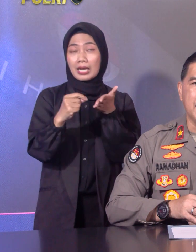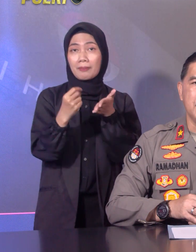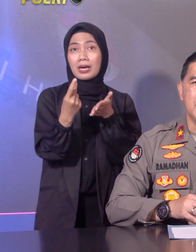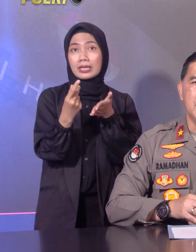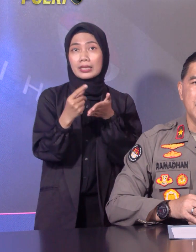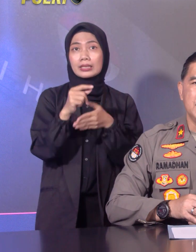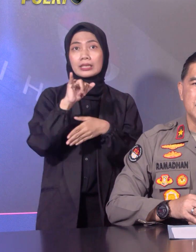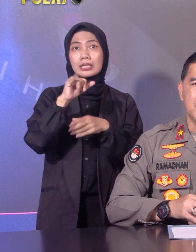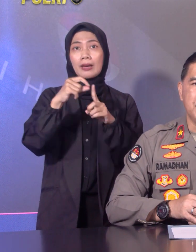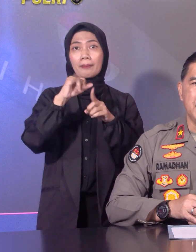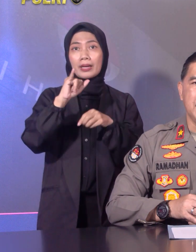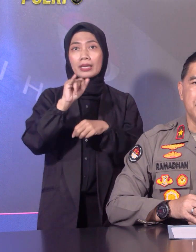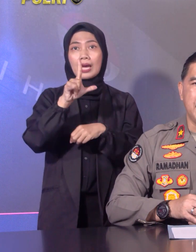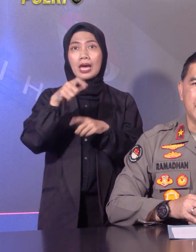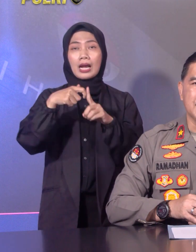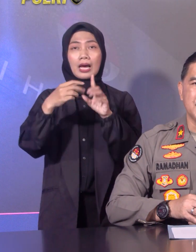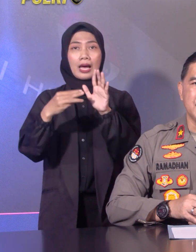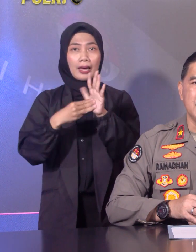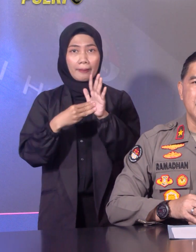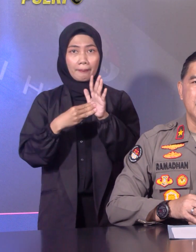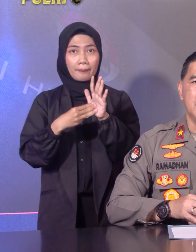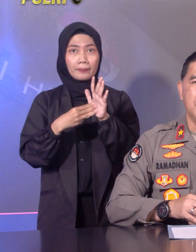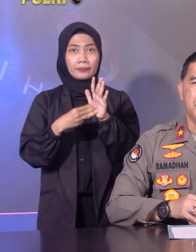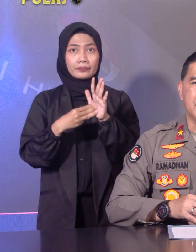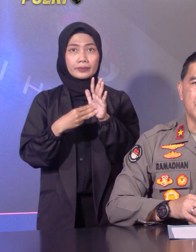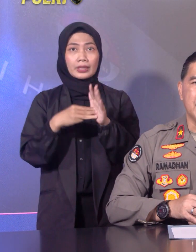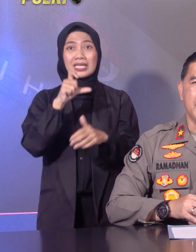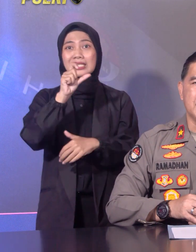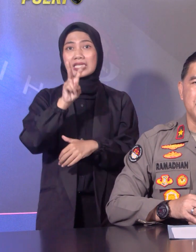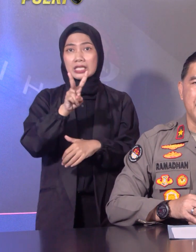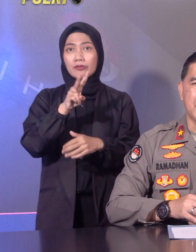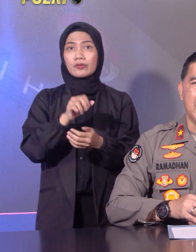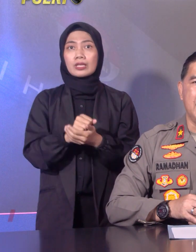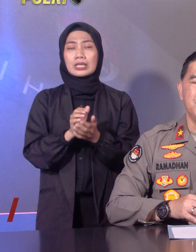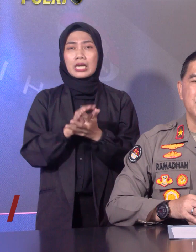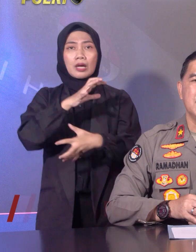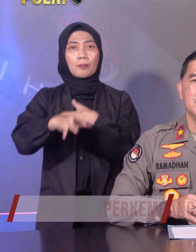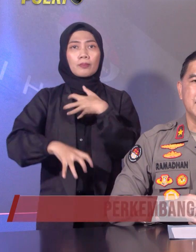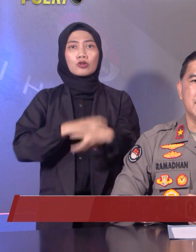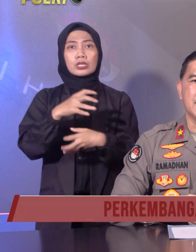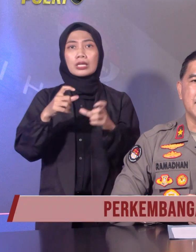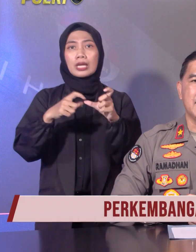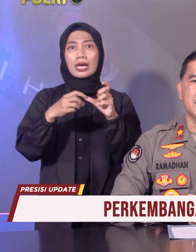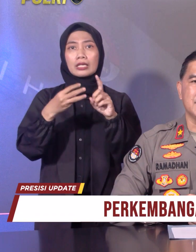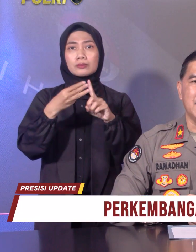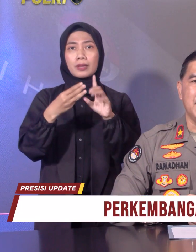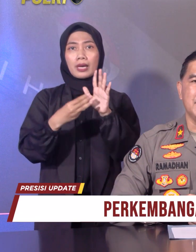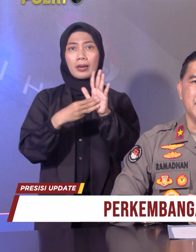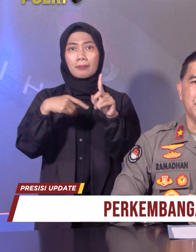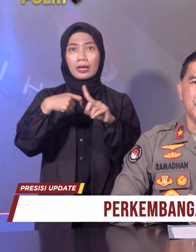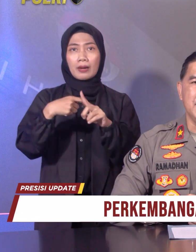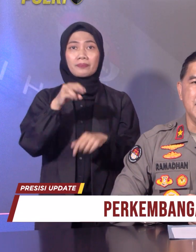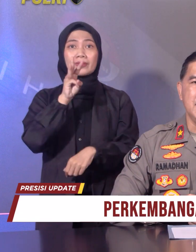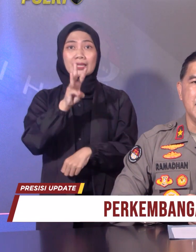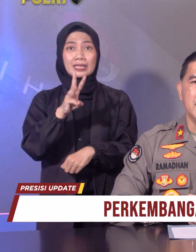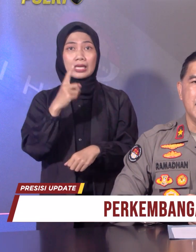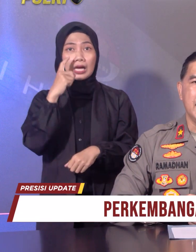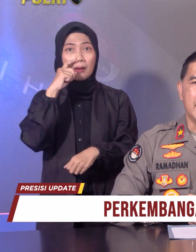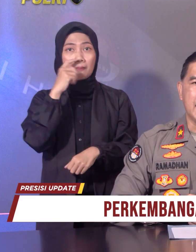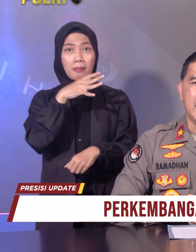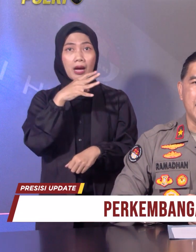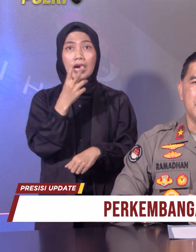LKM, CP Parekesit, PT SBMK, 3 rekening atas nama YPI,